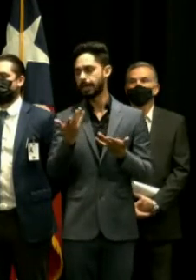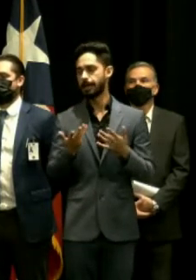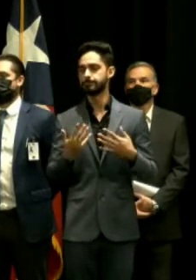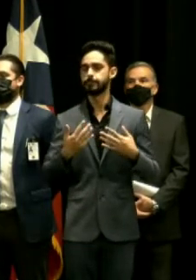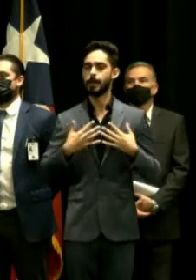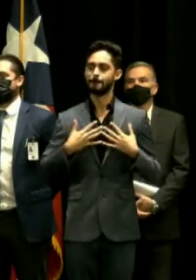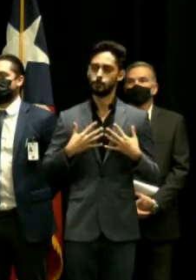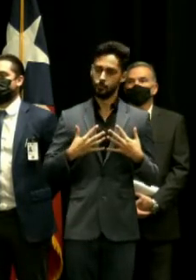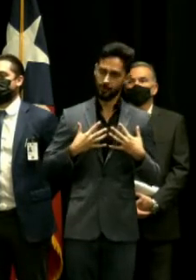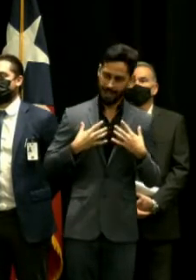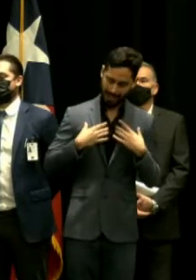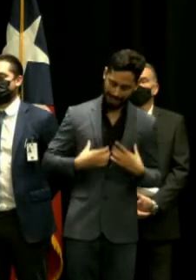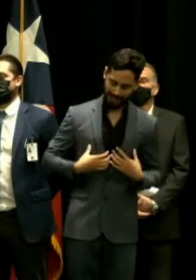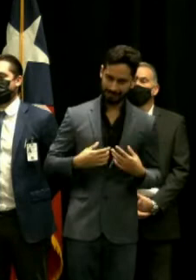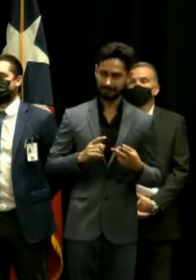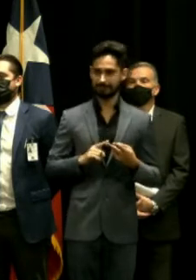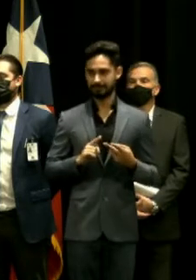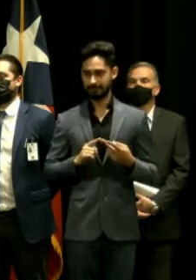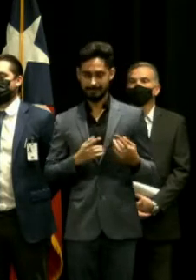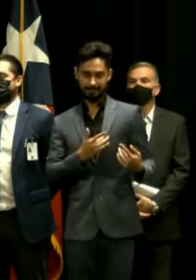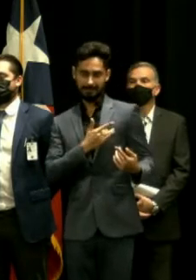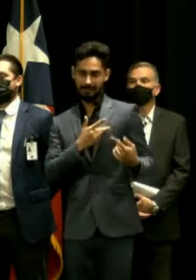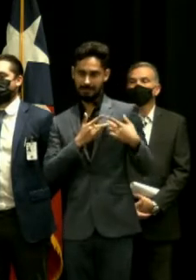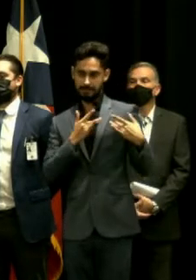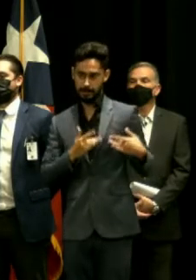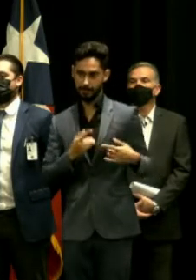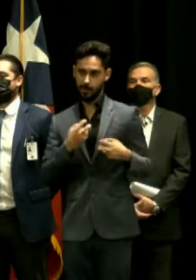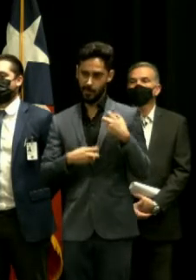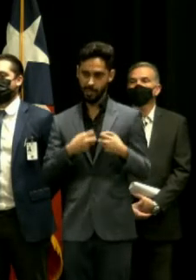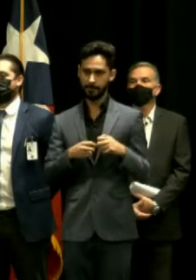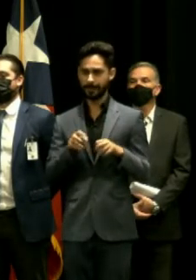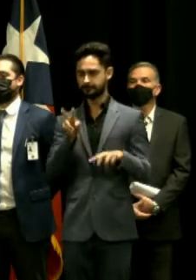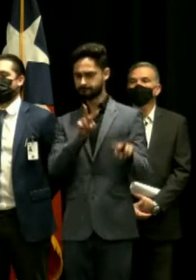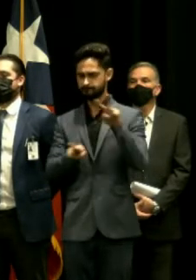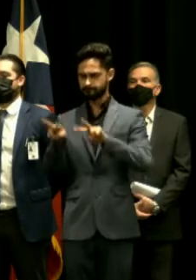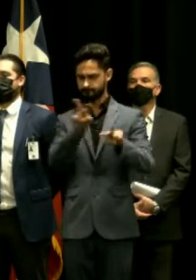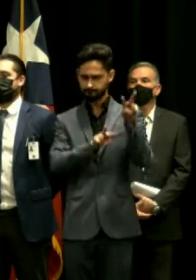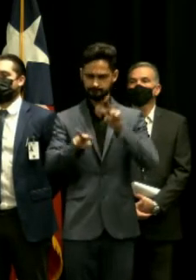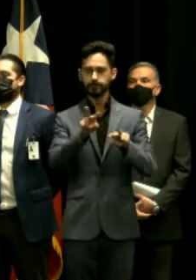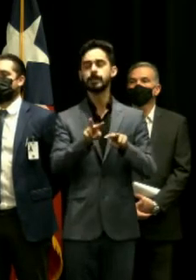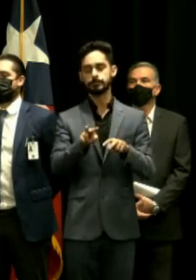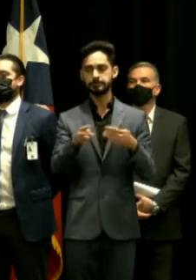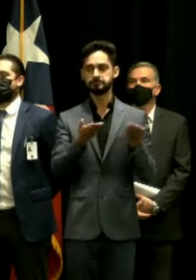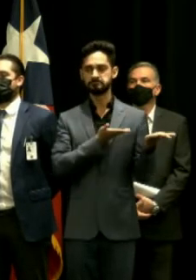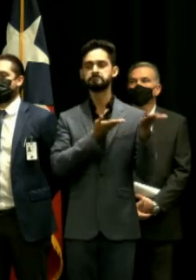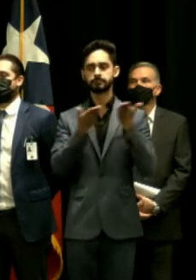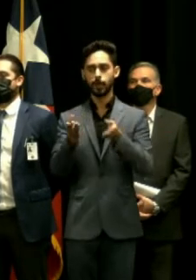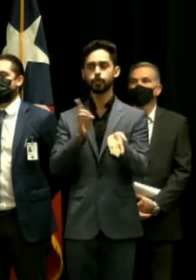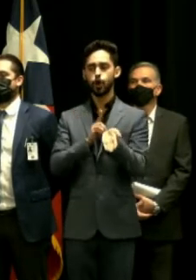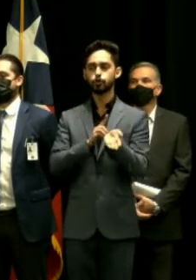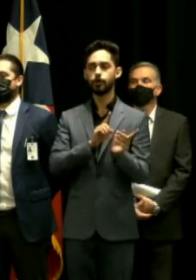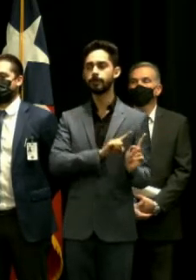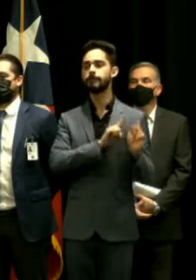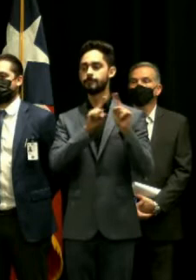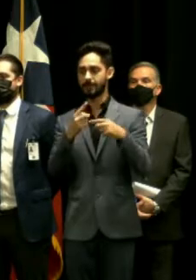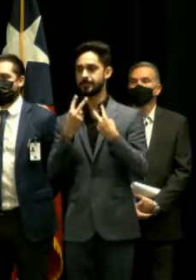cardiovasculares entre otras así que vamos a tener una gama amplia de especialistas que van a estar visitando este centro